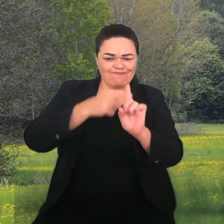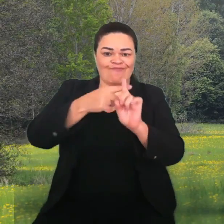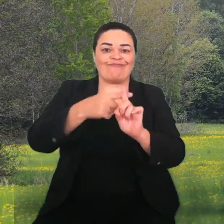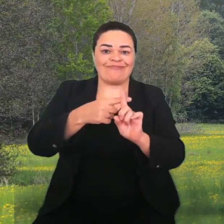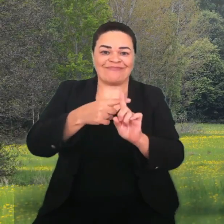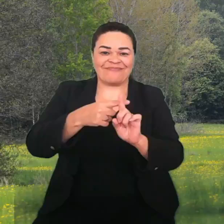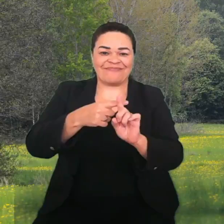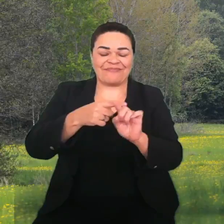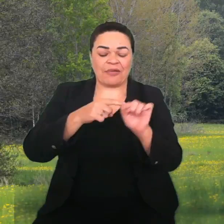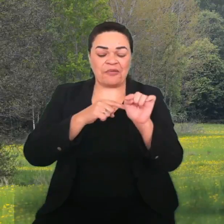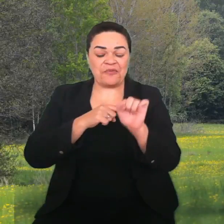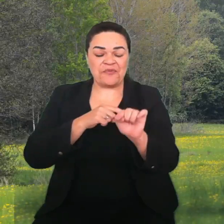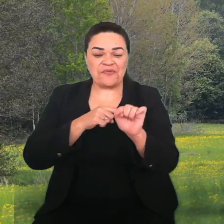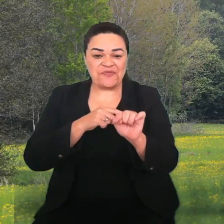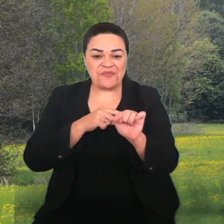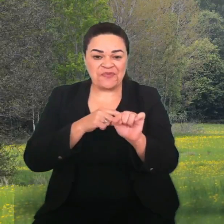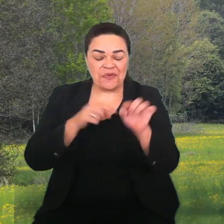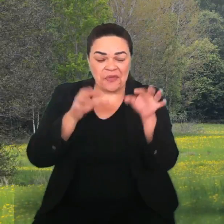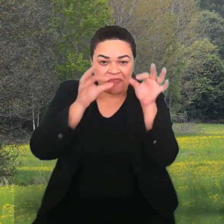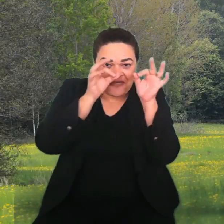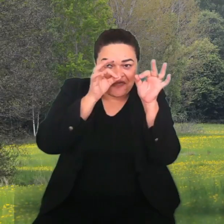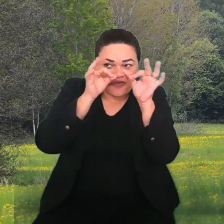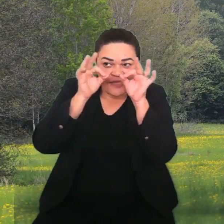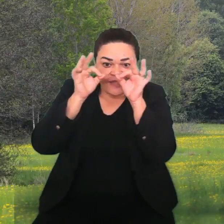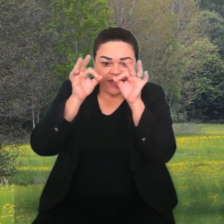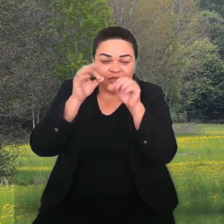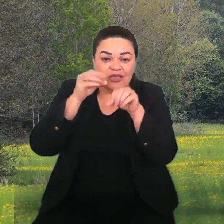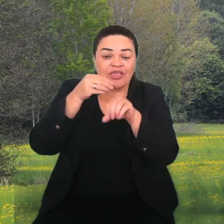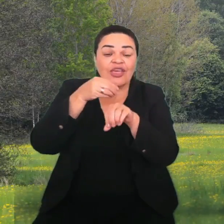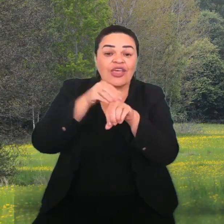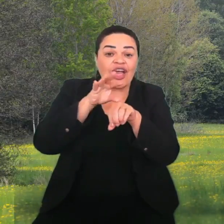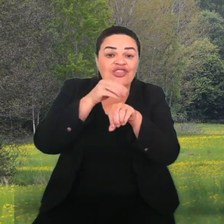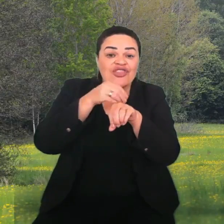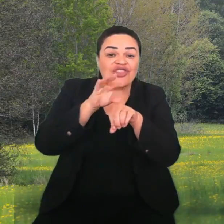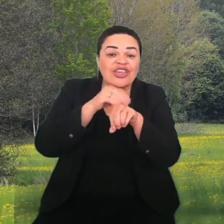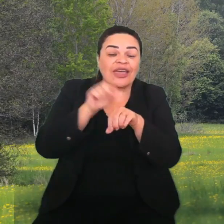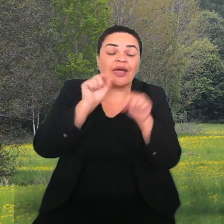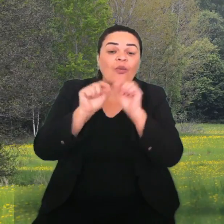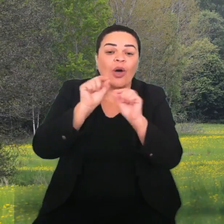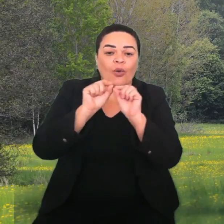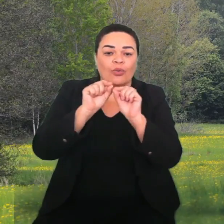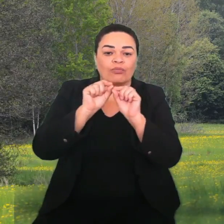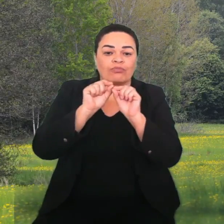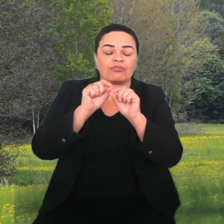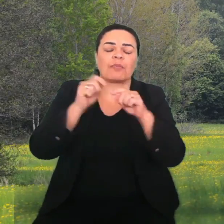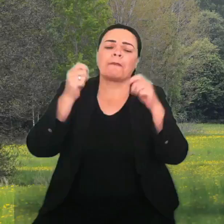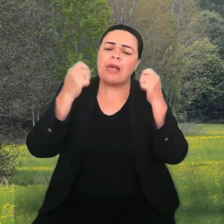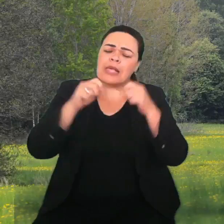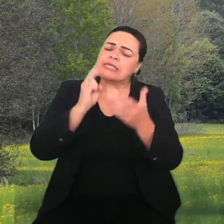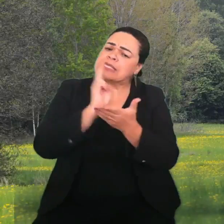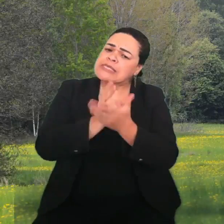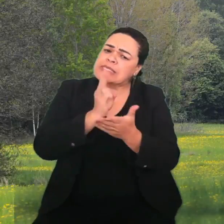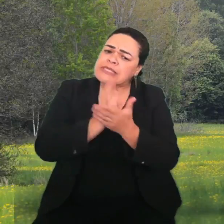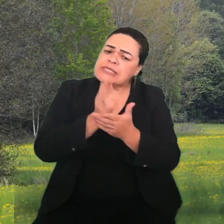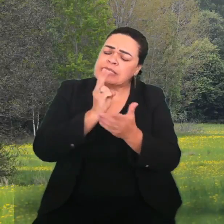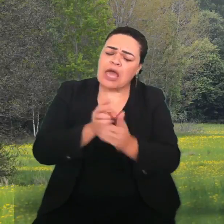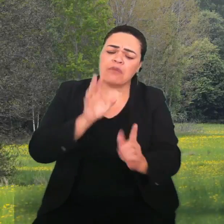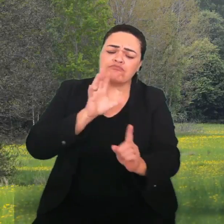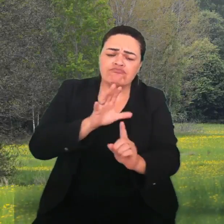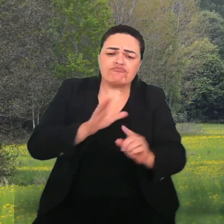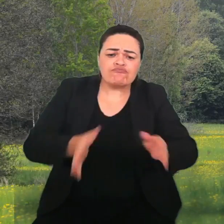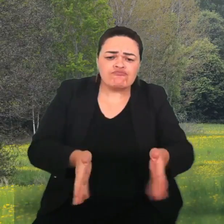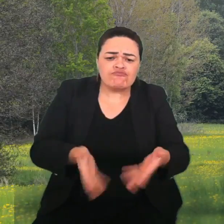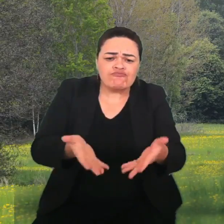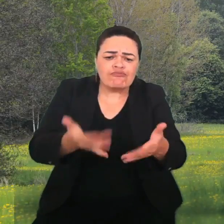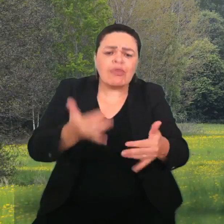atencionais. Então, a dica de hoje é essa. Nunca deixe de estimular essas habilidades corporais